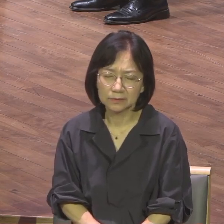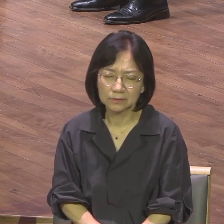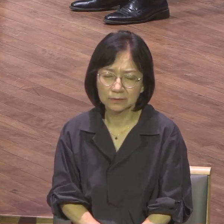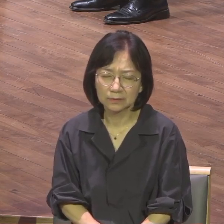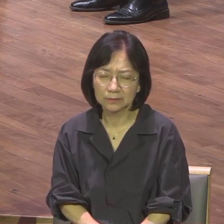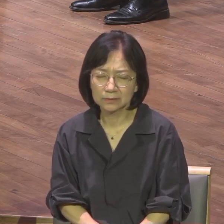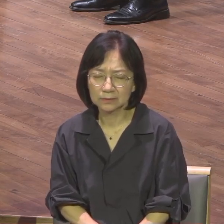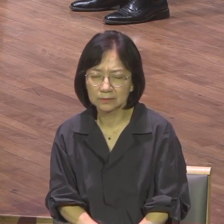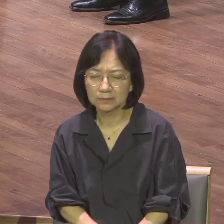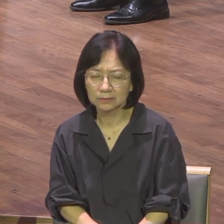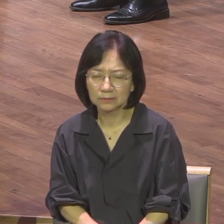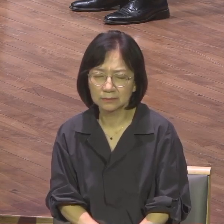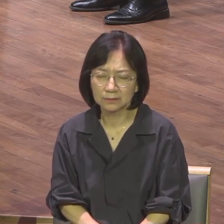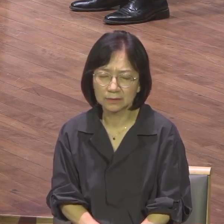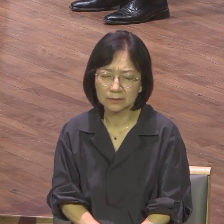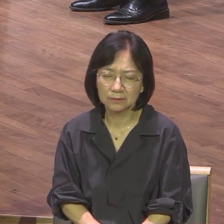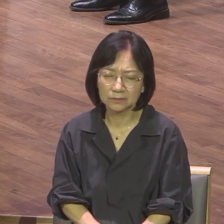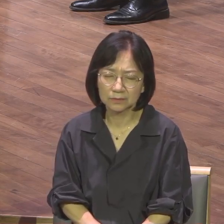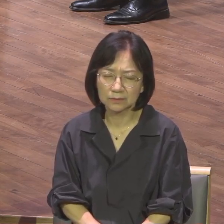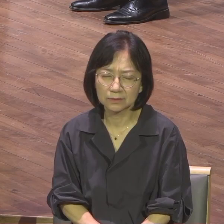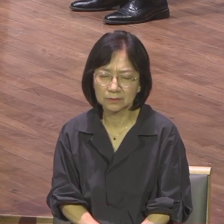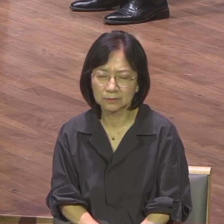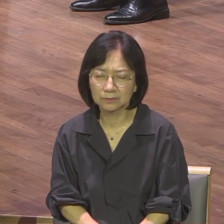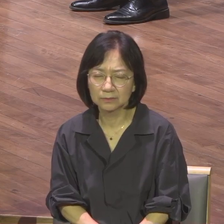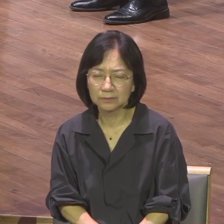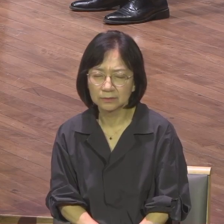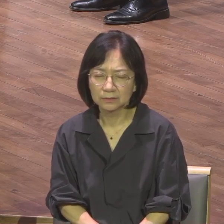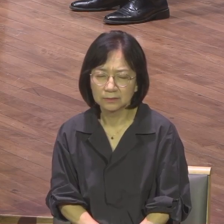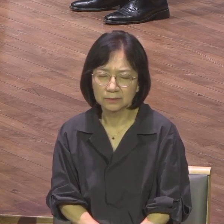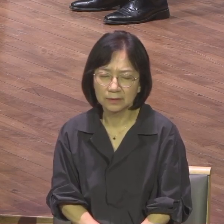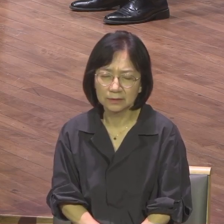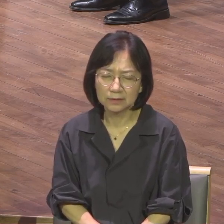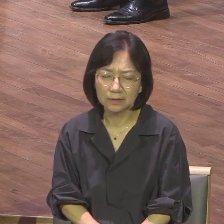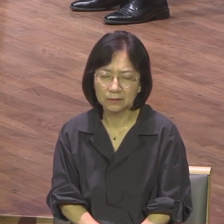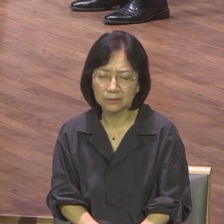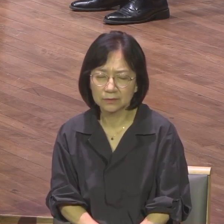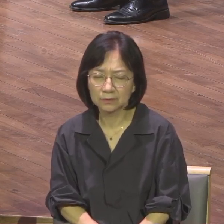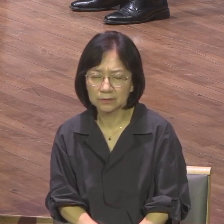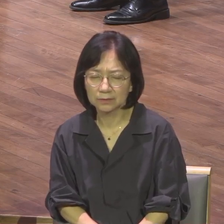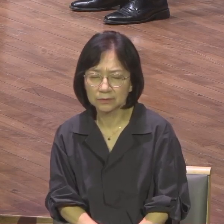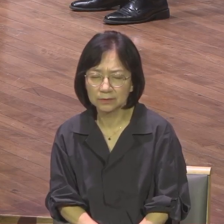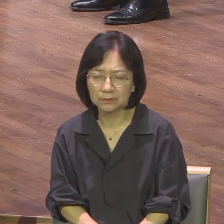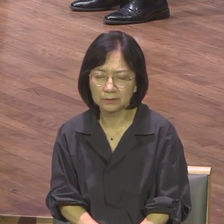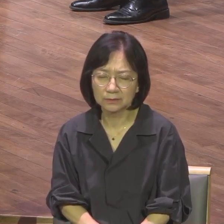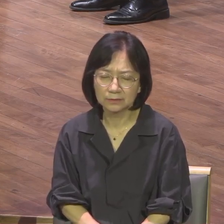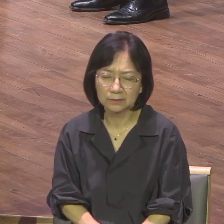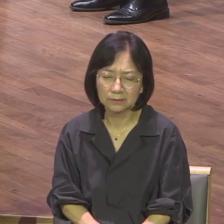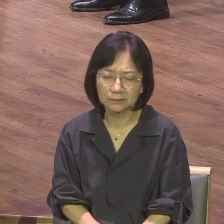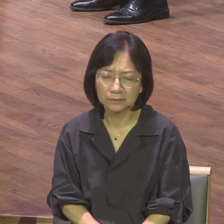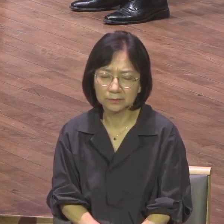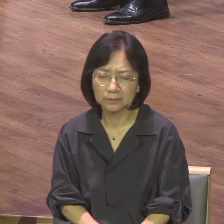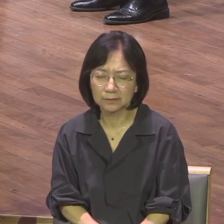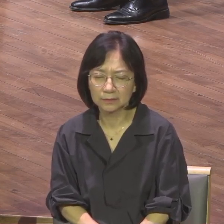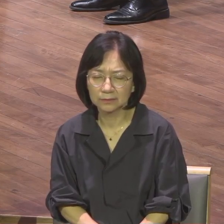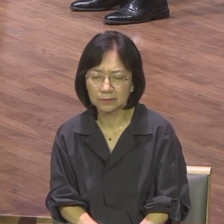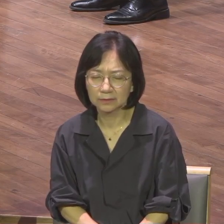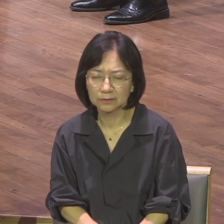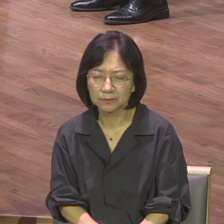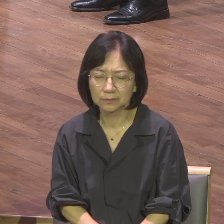나의 모든 뜻이 있습니다. 이 몸 앞에서 이